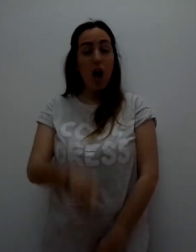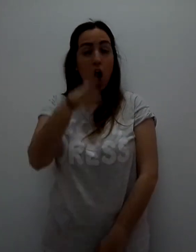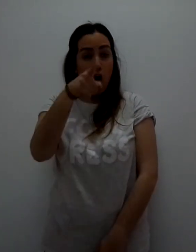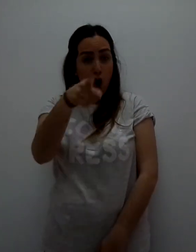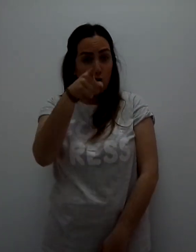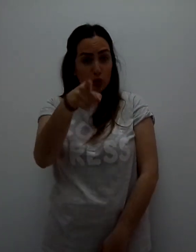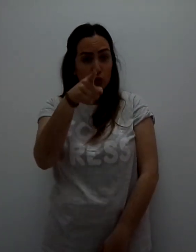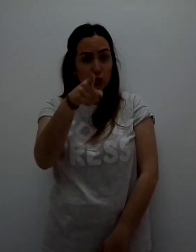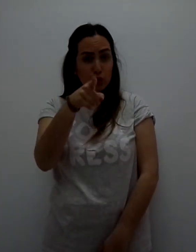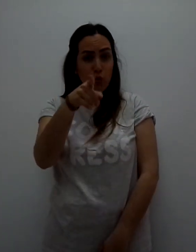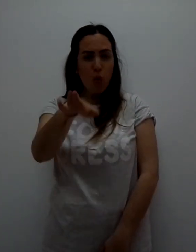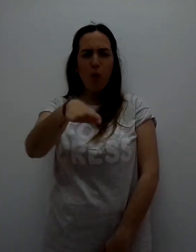cortarme la cabeza.